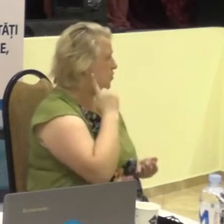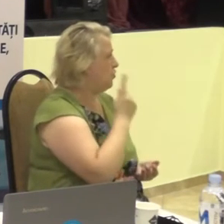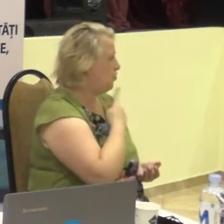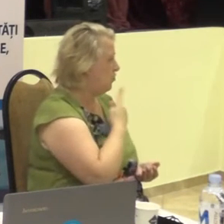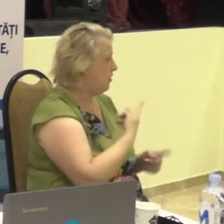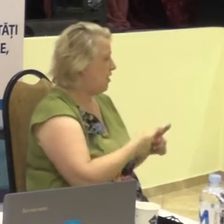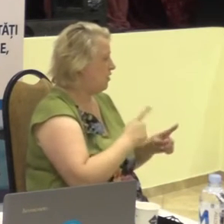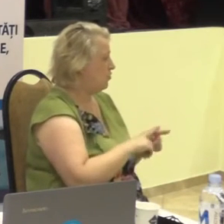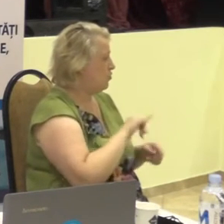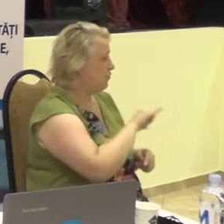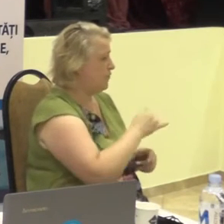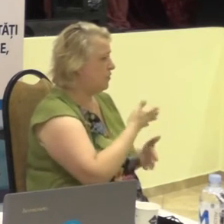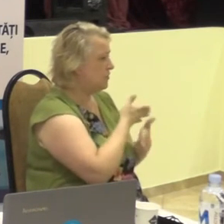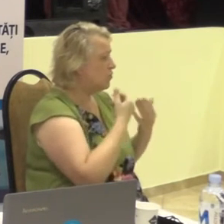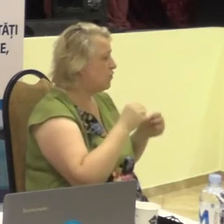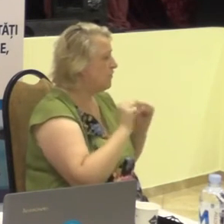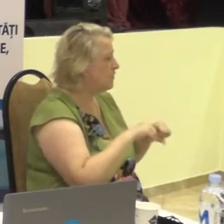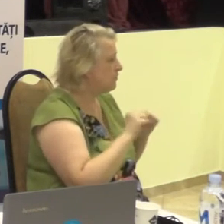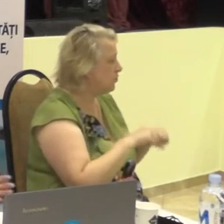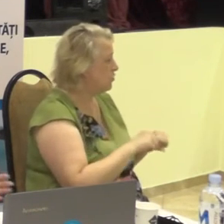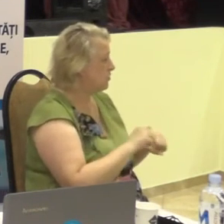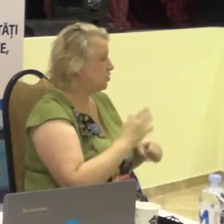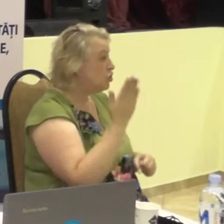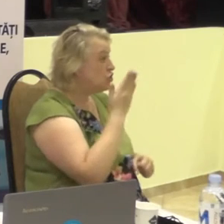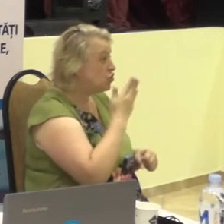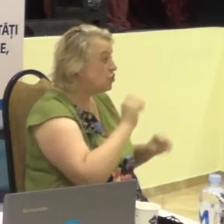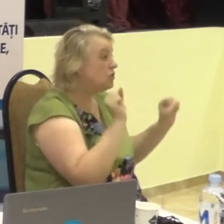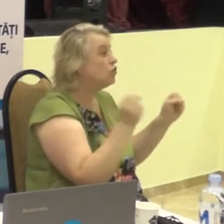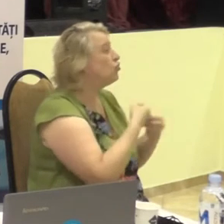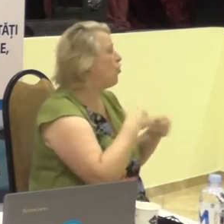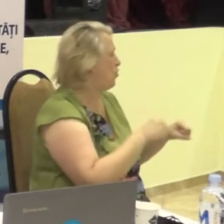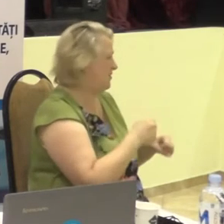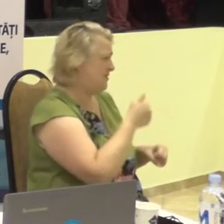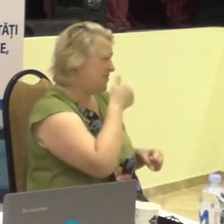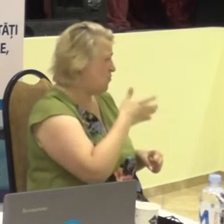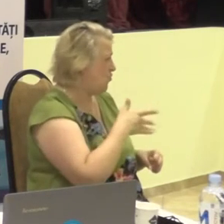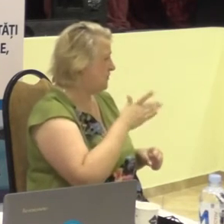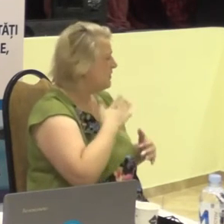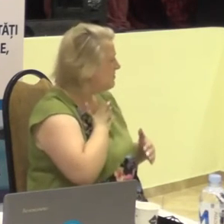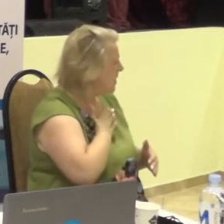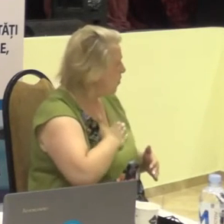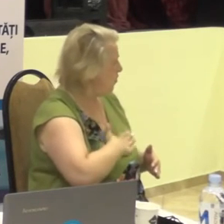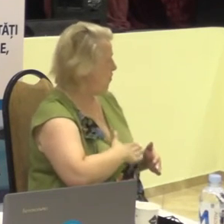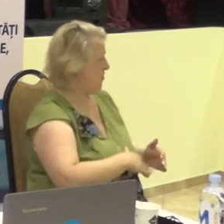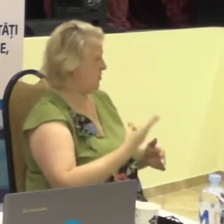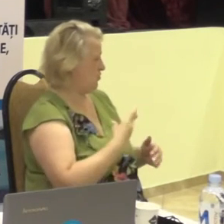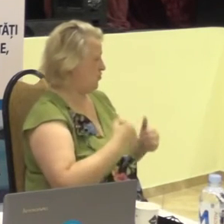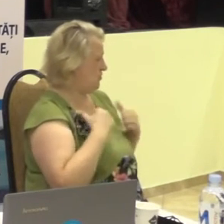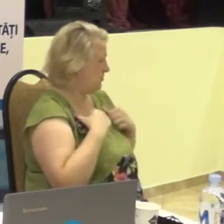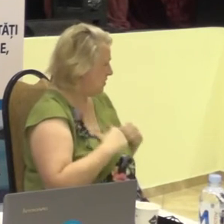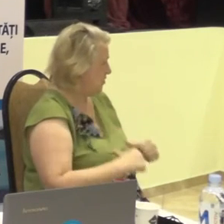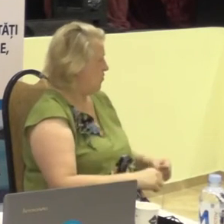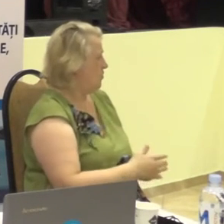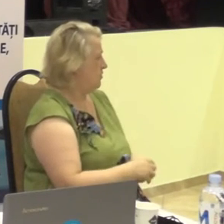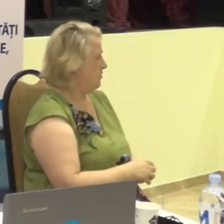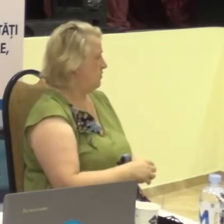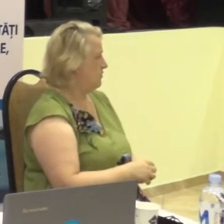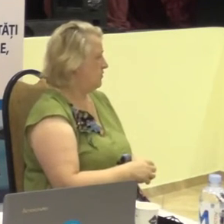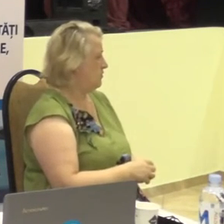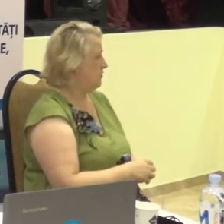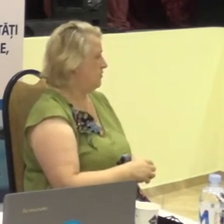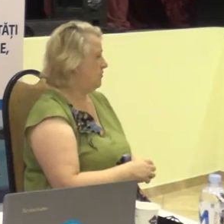are posibilitatea de a citi repede. Prin